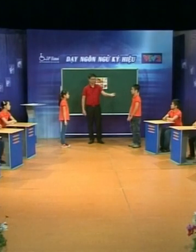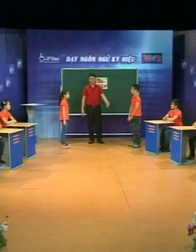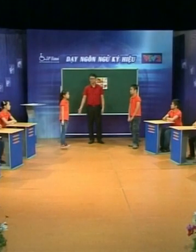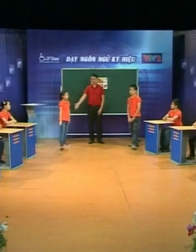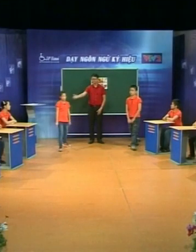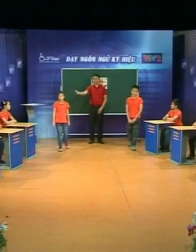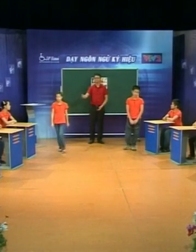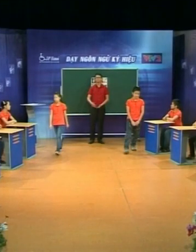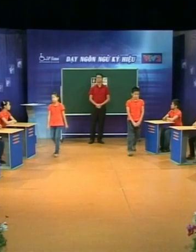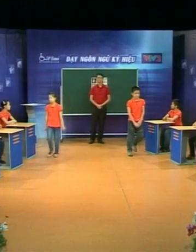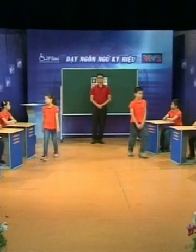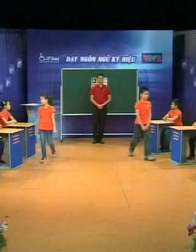Rồi các em thực hành mẫu câu rất là tốt